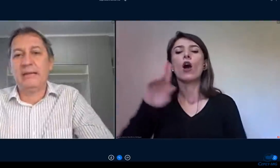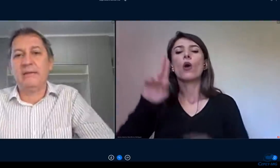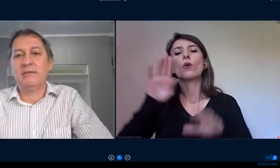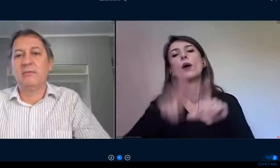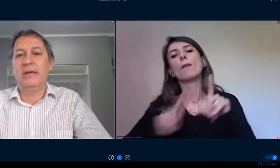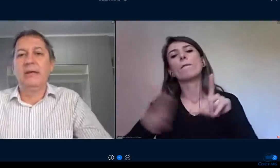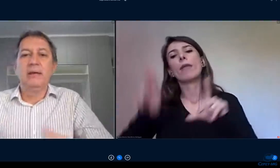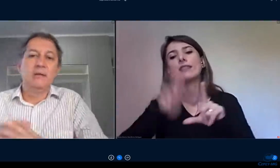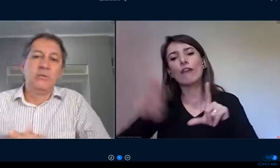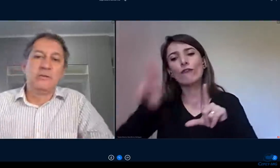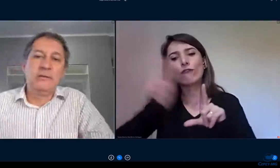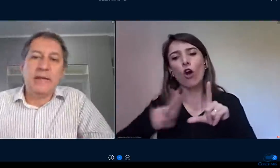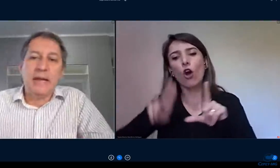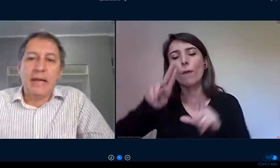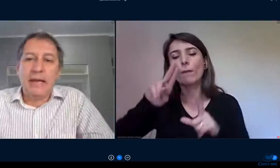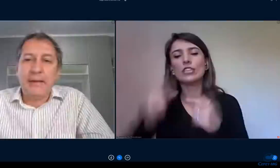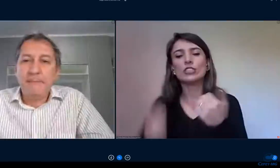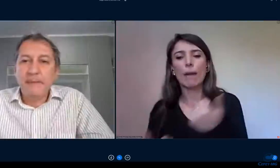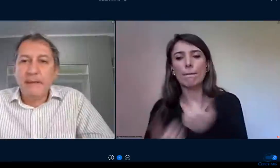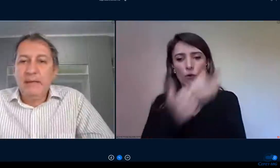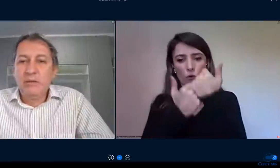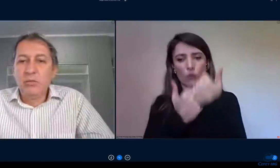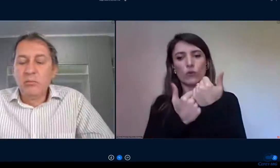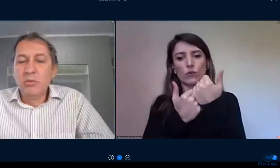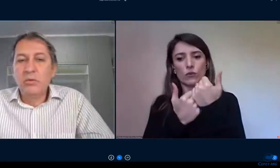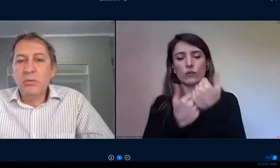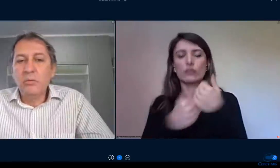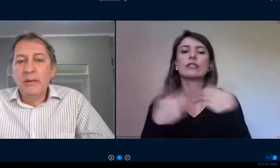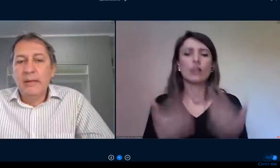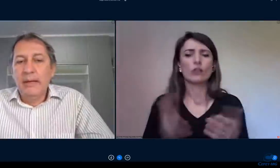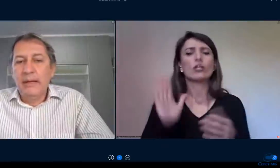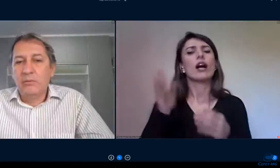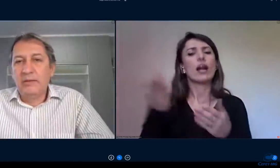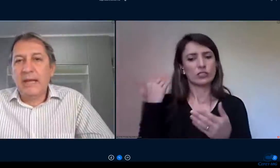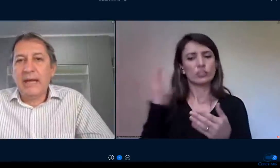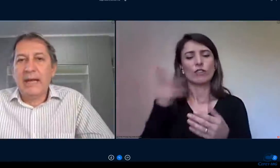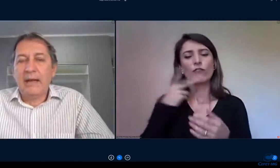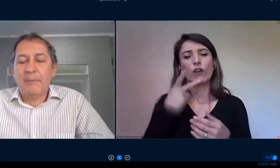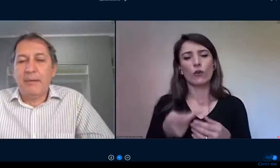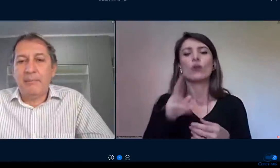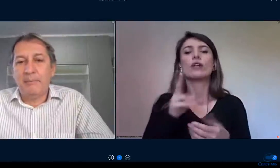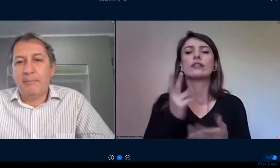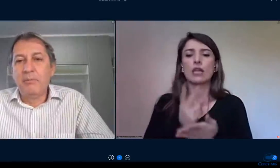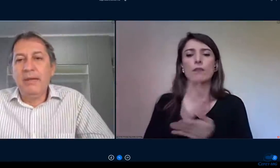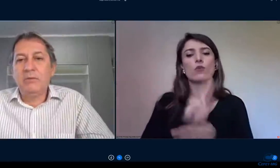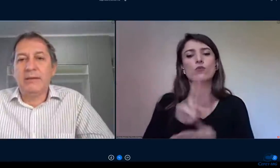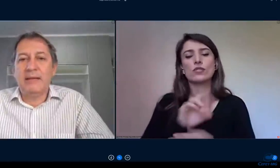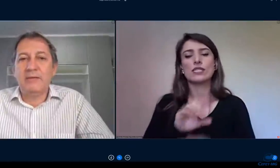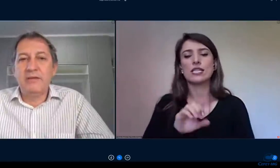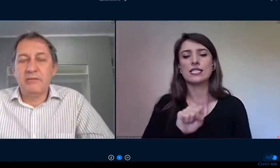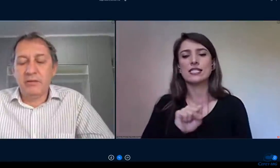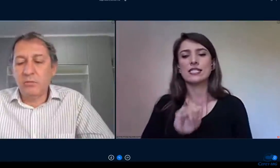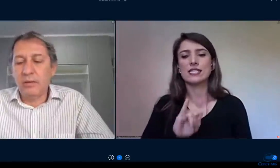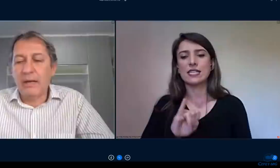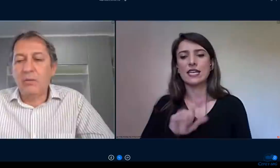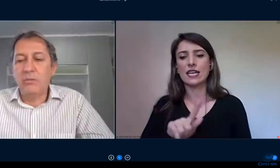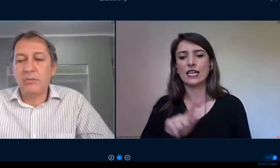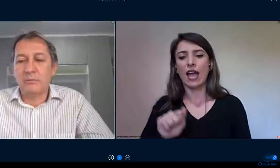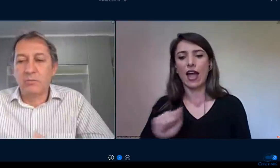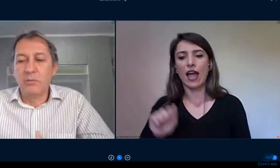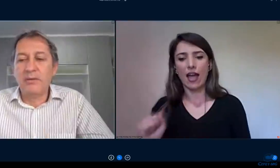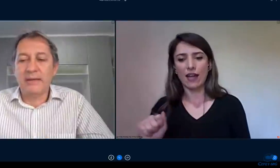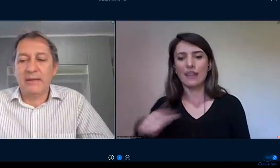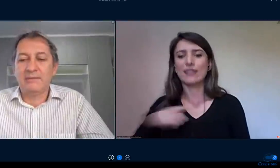mencionadas do CIGA e do Moodle o CIGA por meio da sala virtual